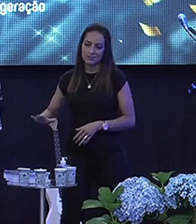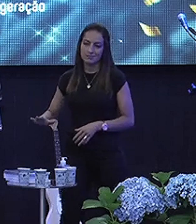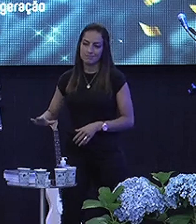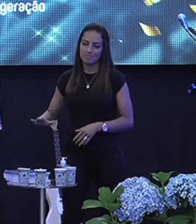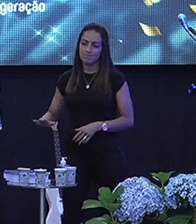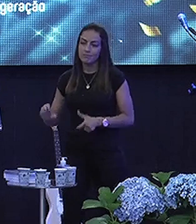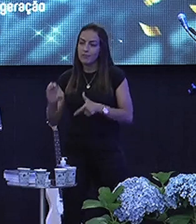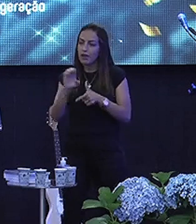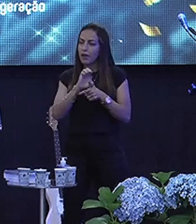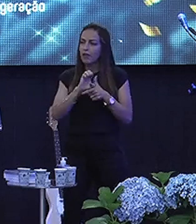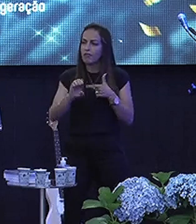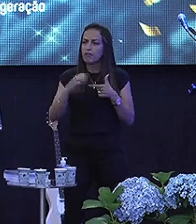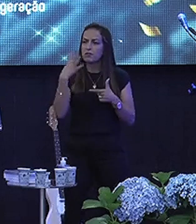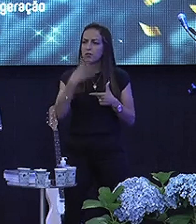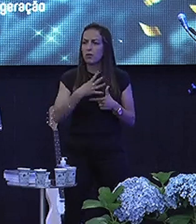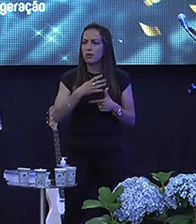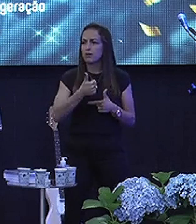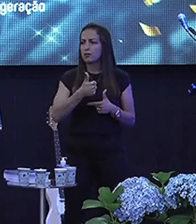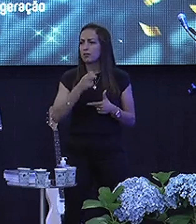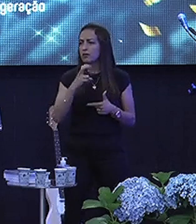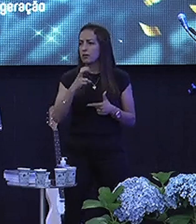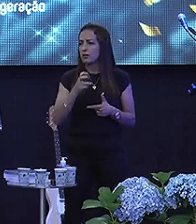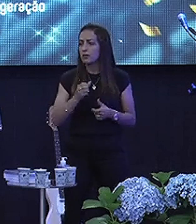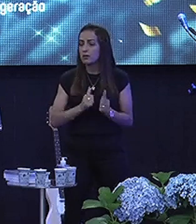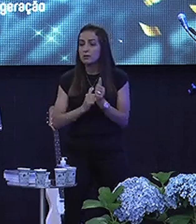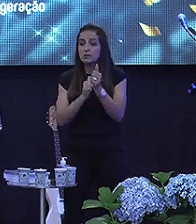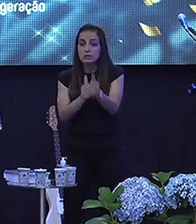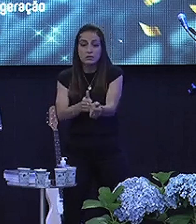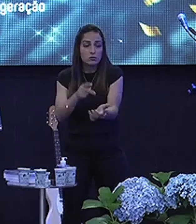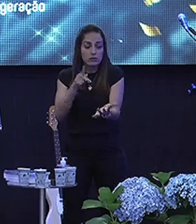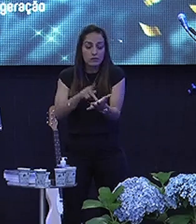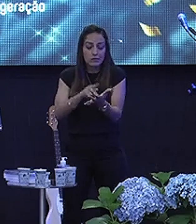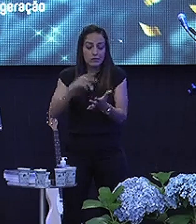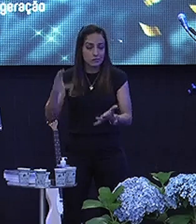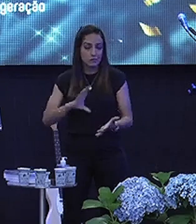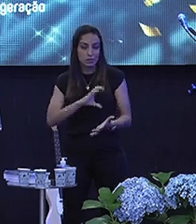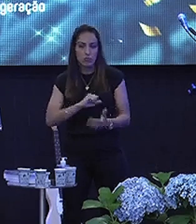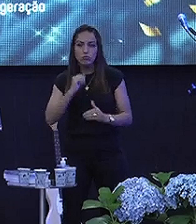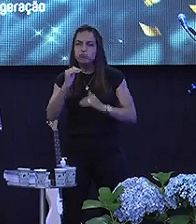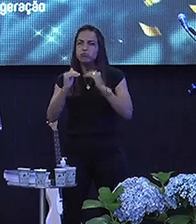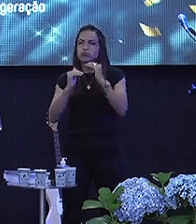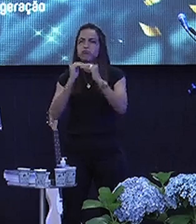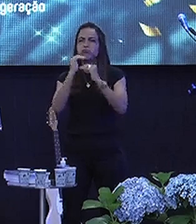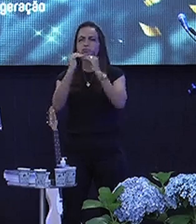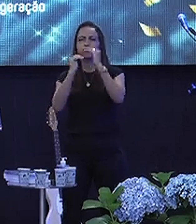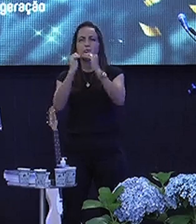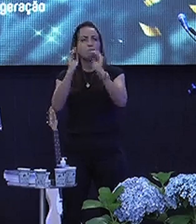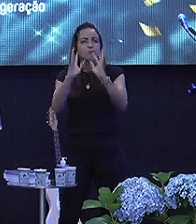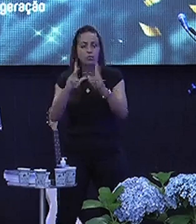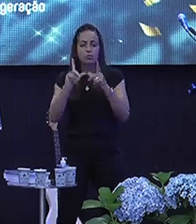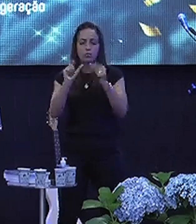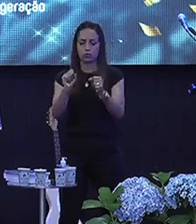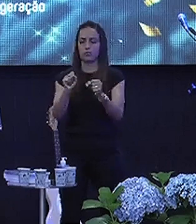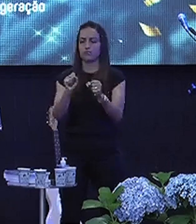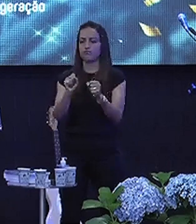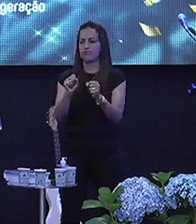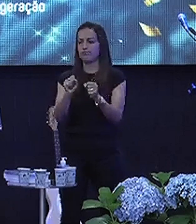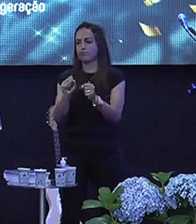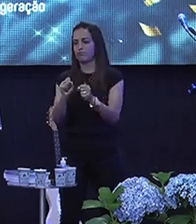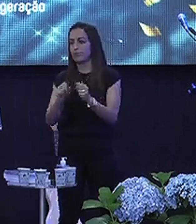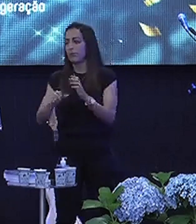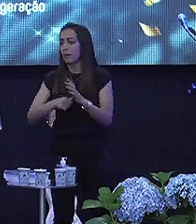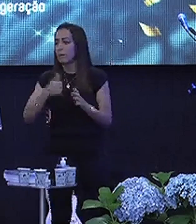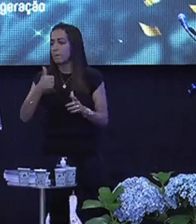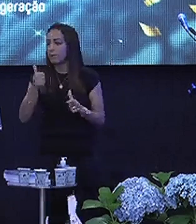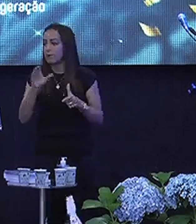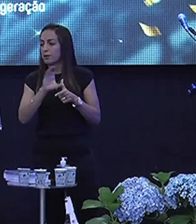Efésios Efésios 4,15 fala Seguindo a verdade e amor Cresçamos em tudo 1